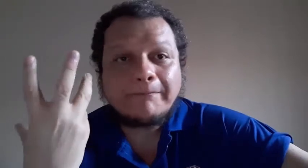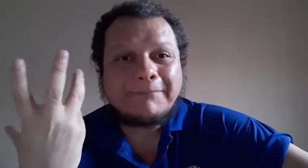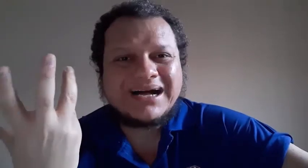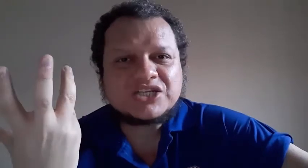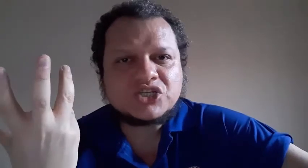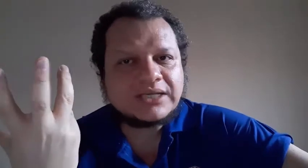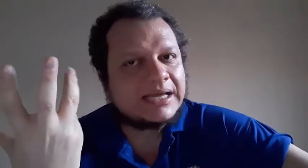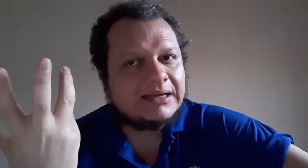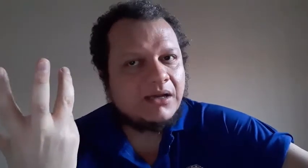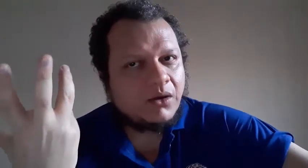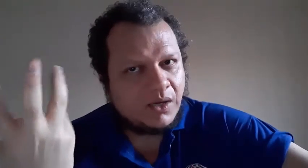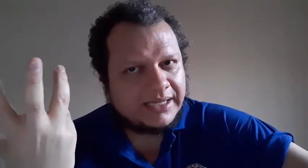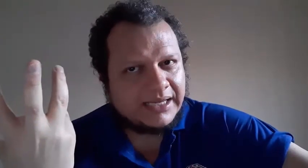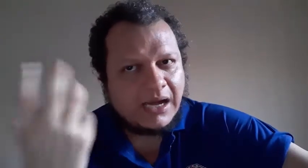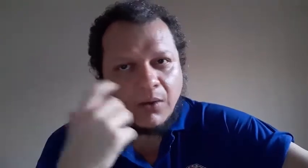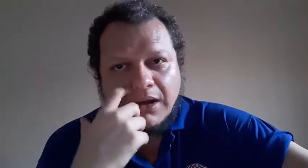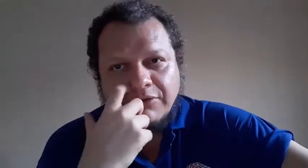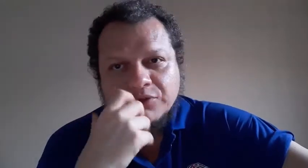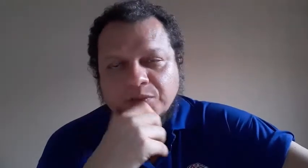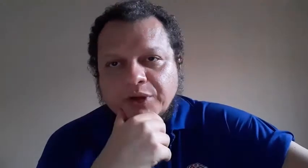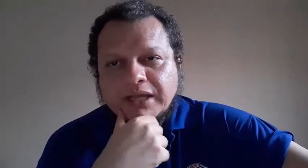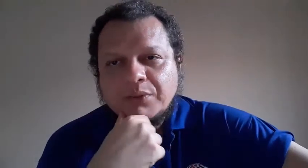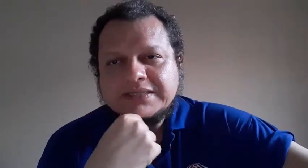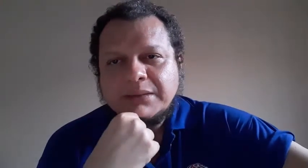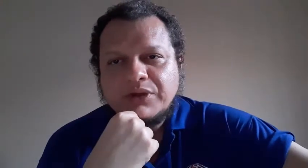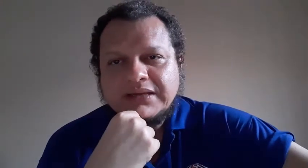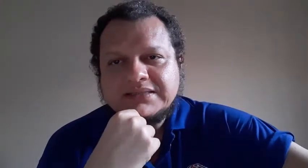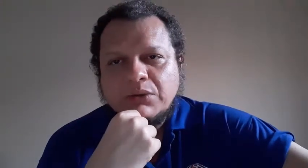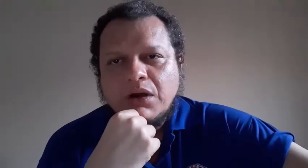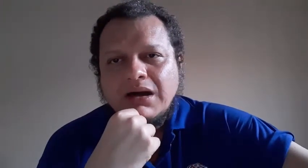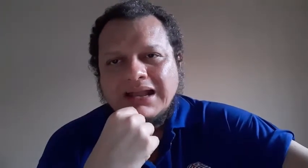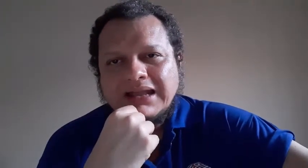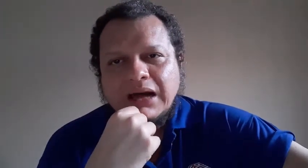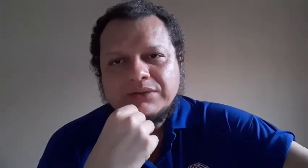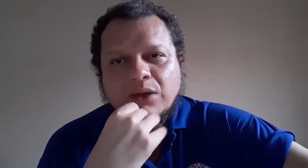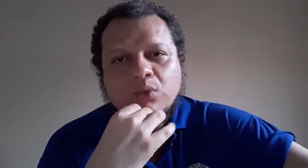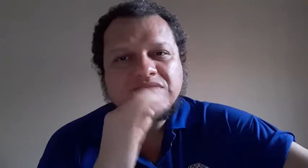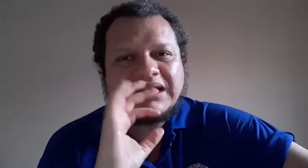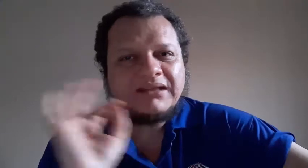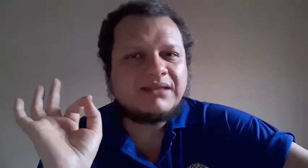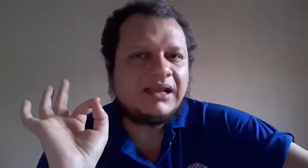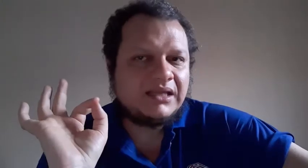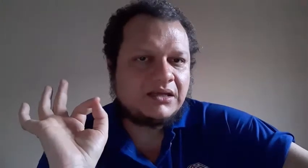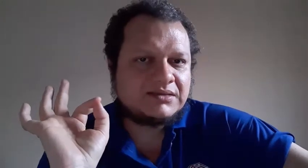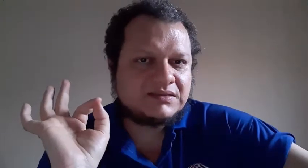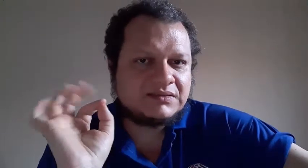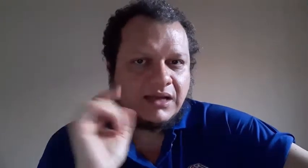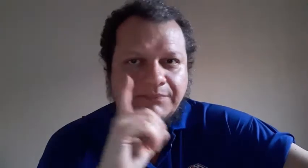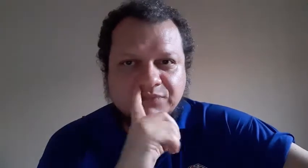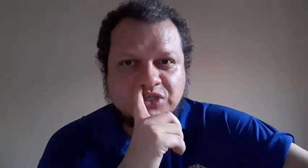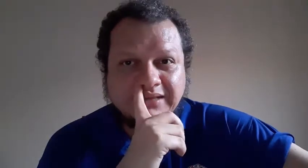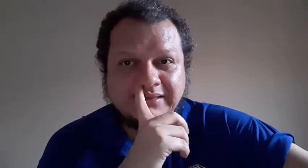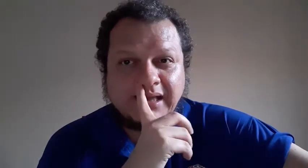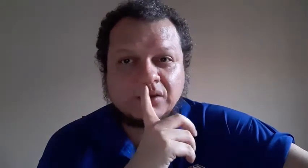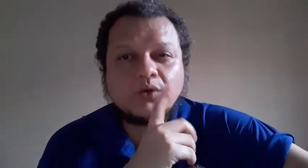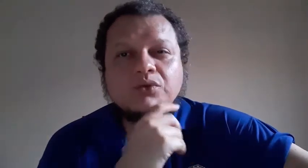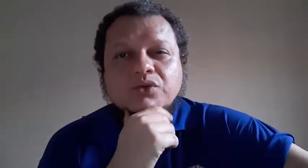página. Olha que legal. Vamos supor aqui o exemplo que eles dão, ó. Lauda com 30 linhas, tá? De até 2